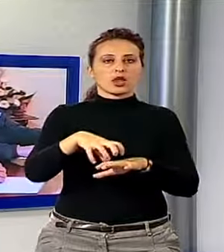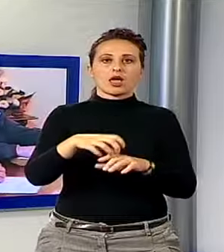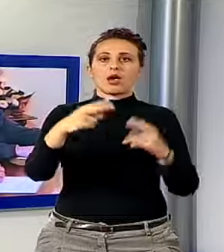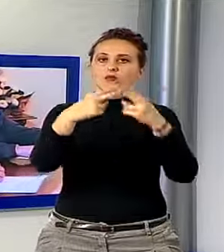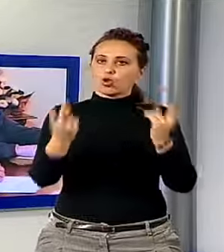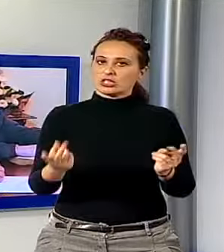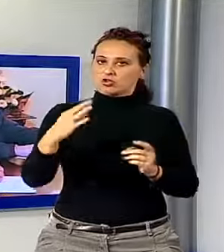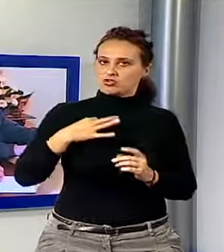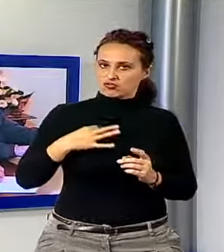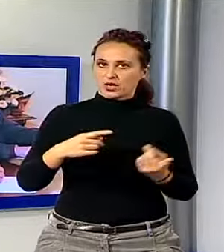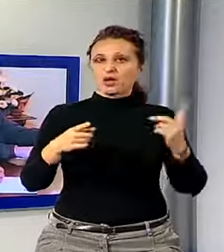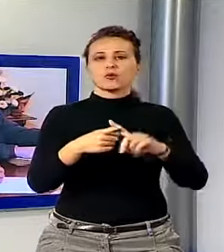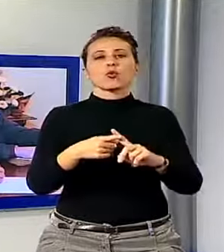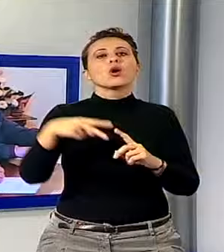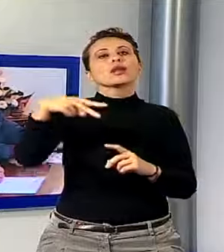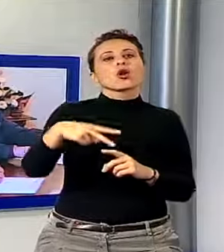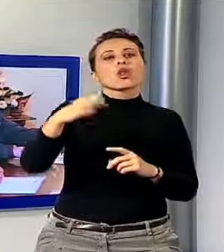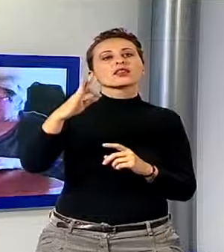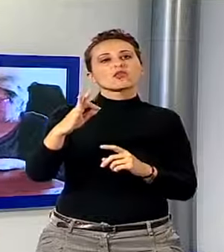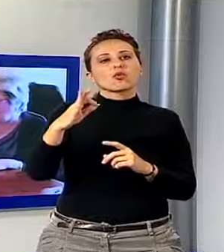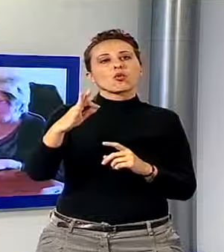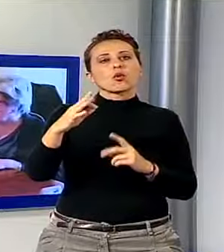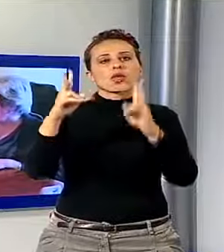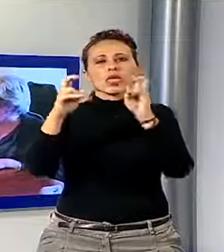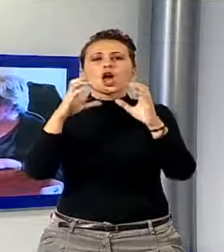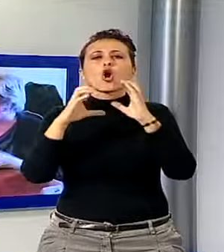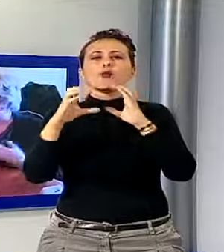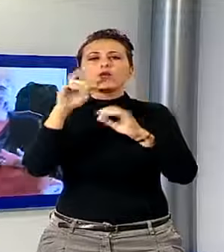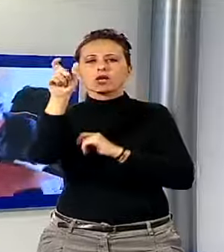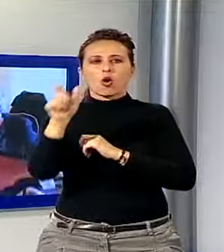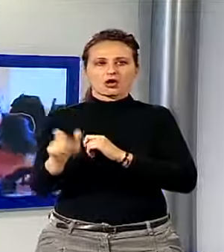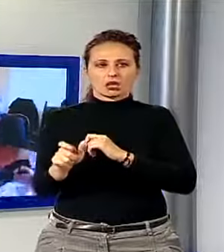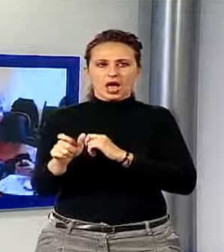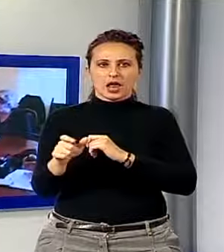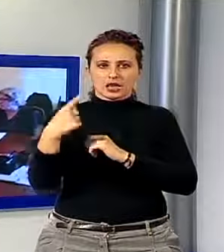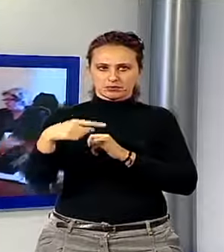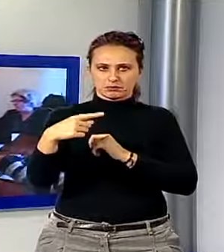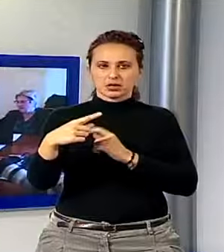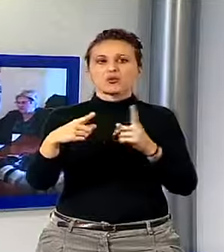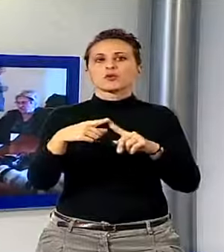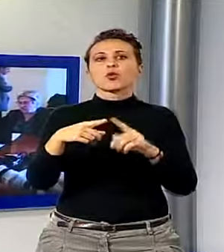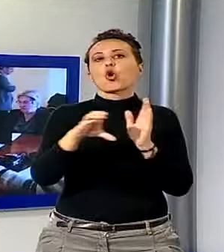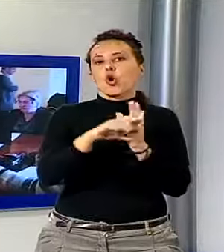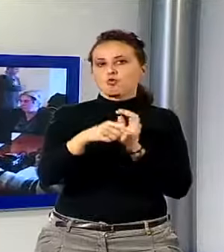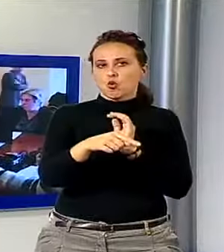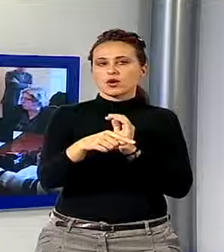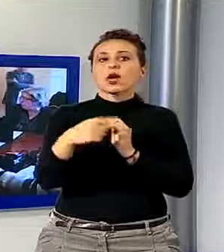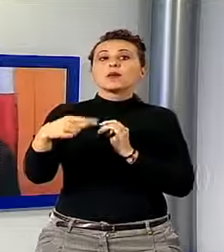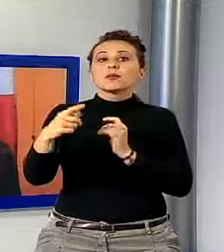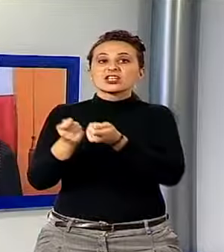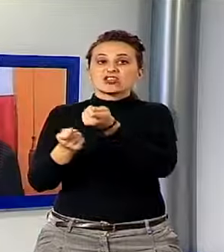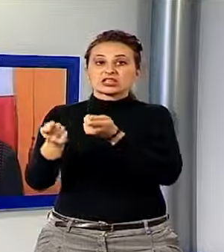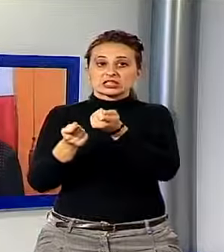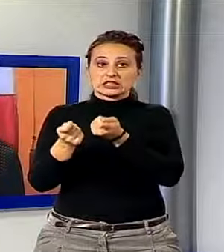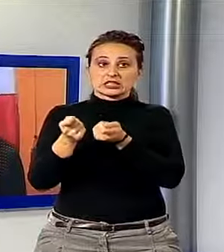Paoli e da Nicoletta Frugoli di Comunica Italia, l'azienda che fornisce al Comune il programma per gestire il sistema di chiamate.